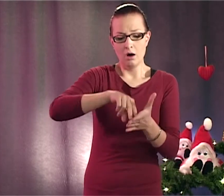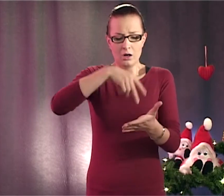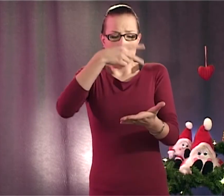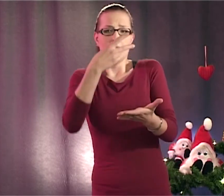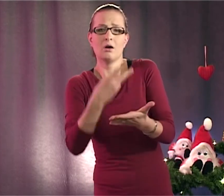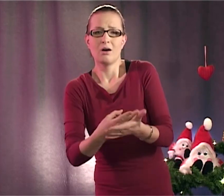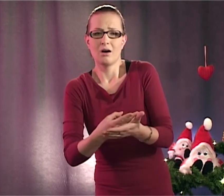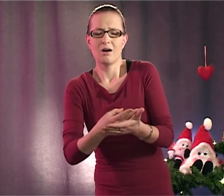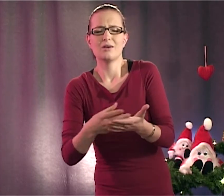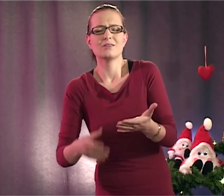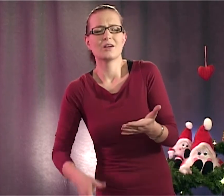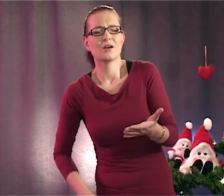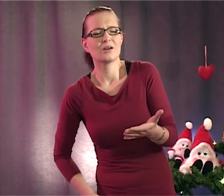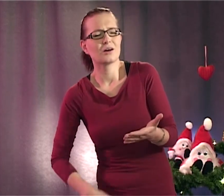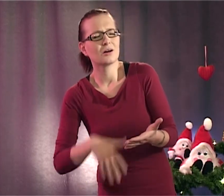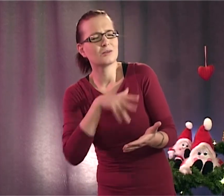Joulupukkia sattui kovasti jalkaan.